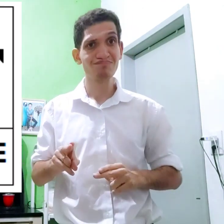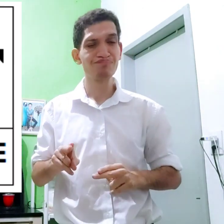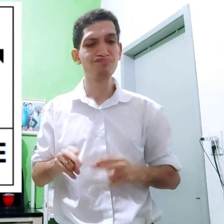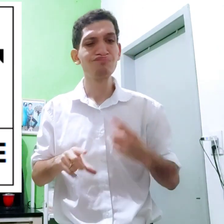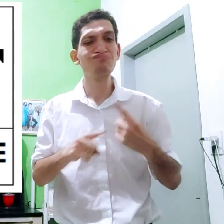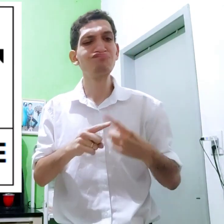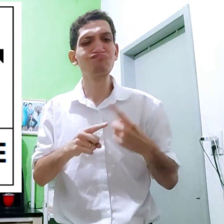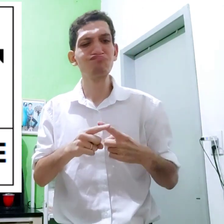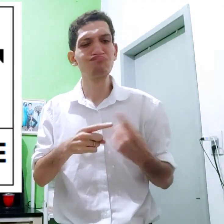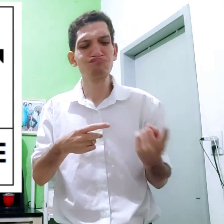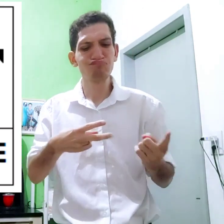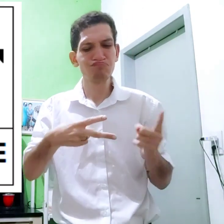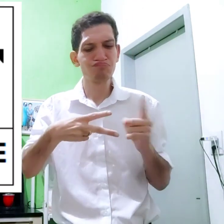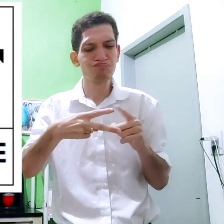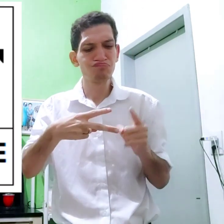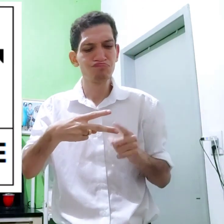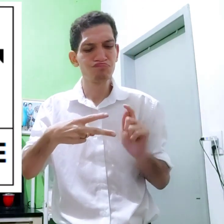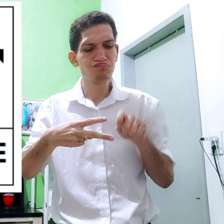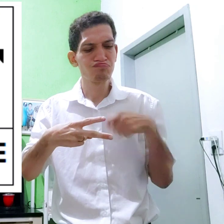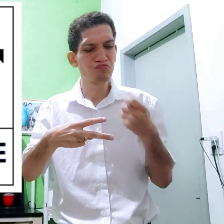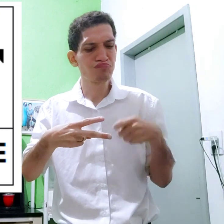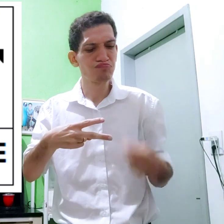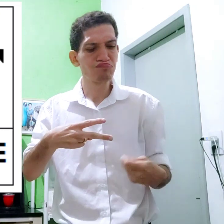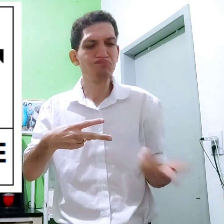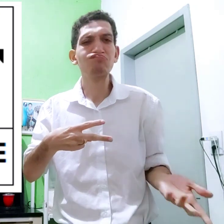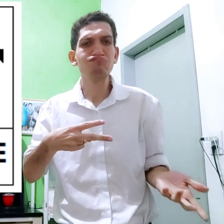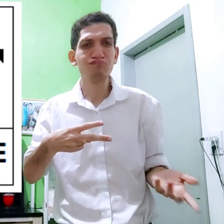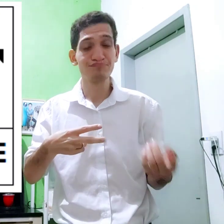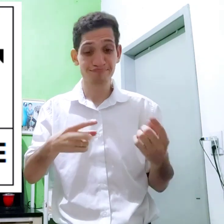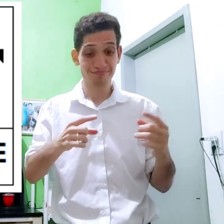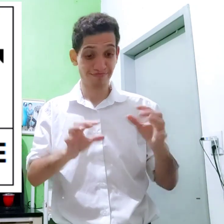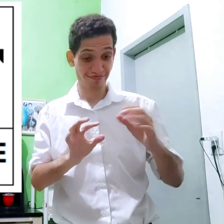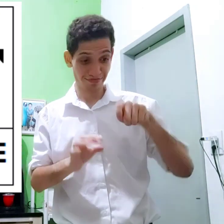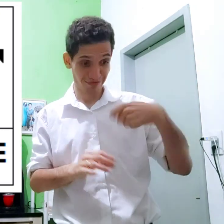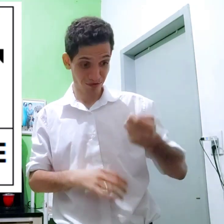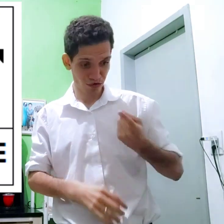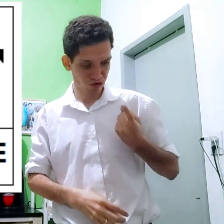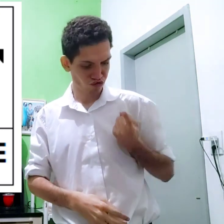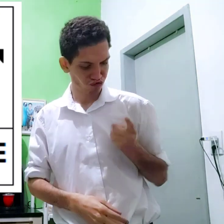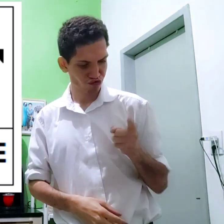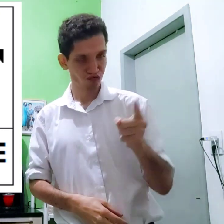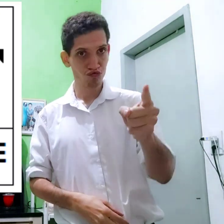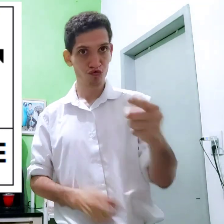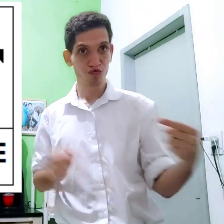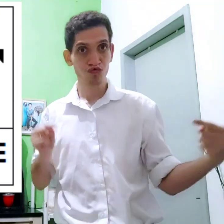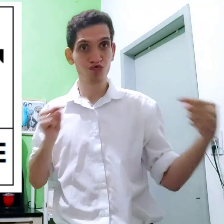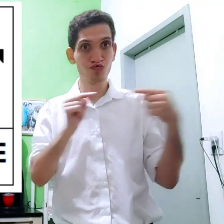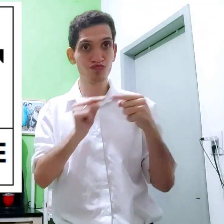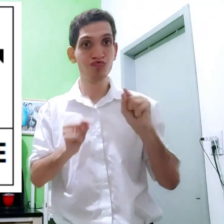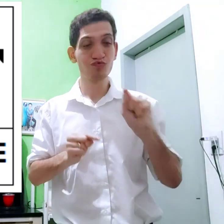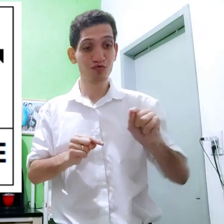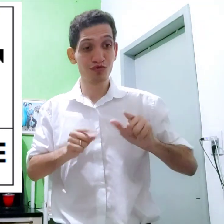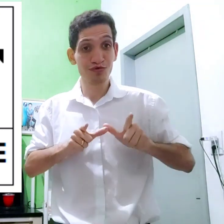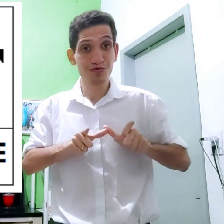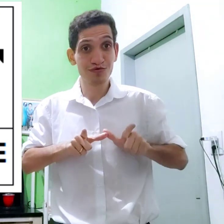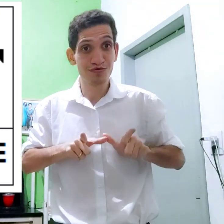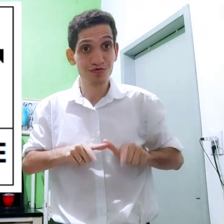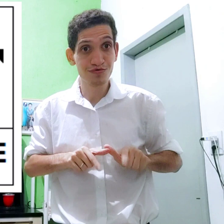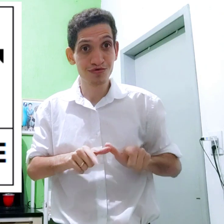significa igual Por que? E se esse sinal Então O sinal esse combina